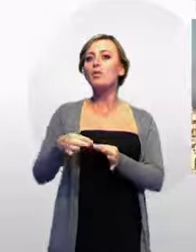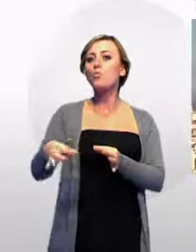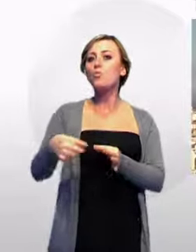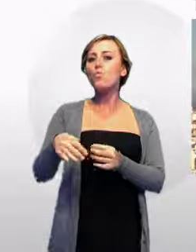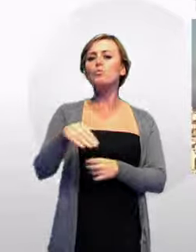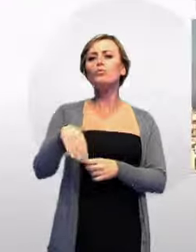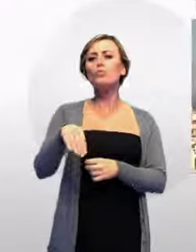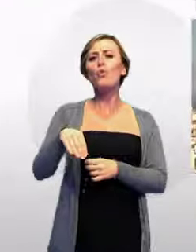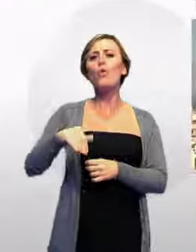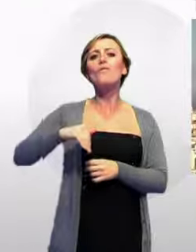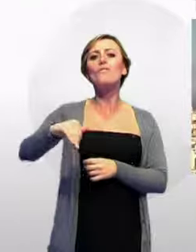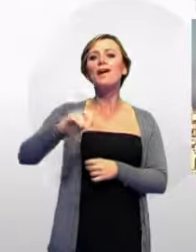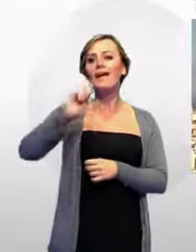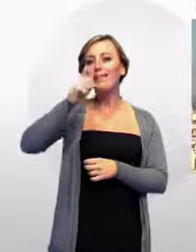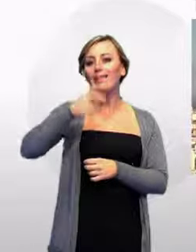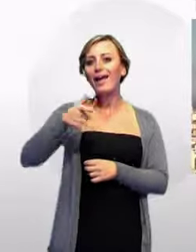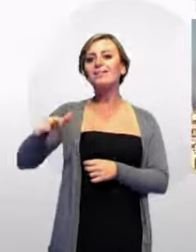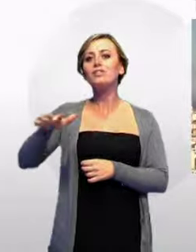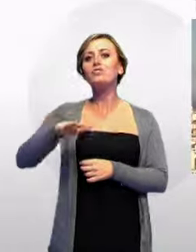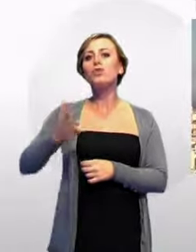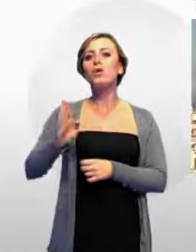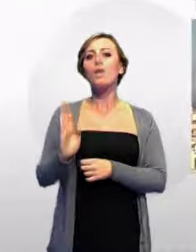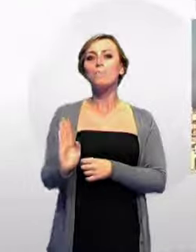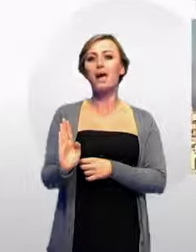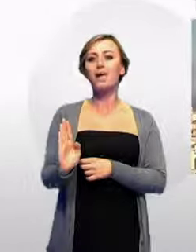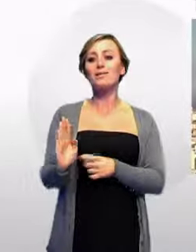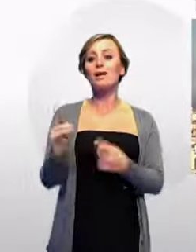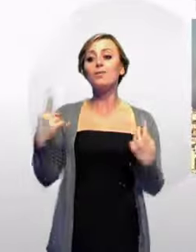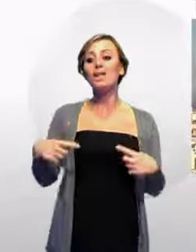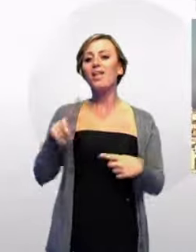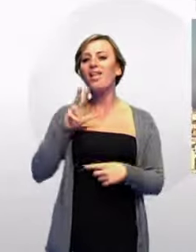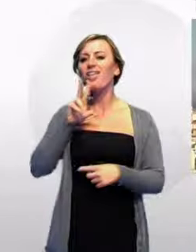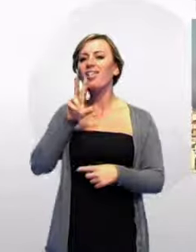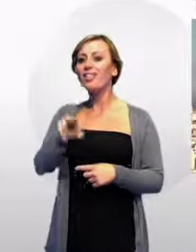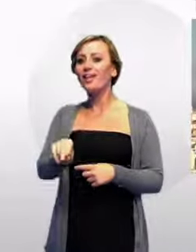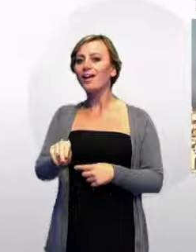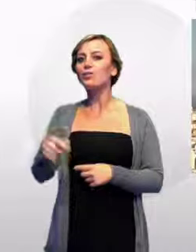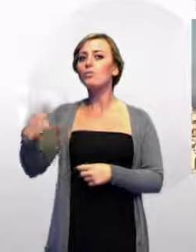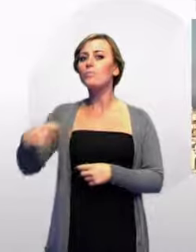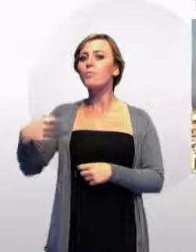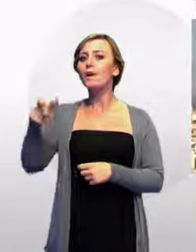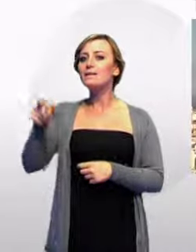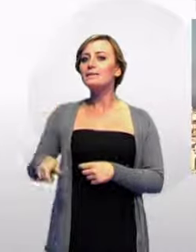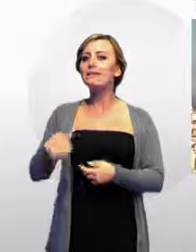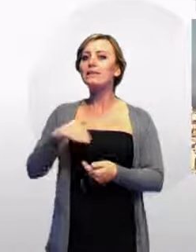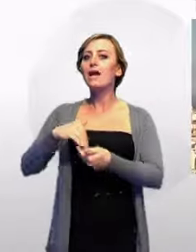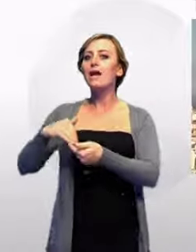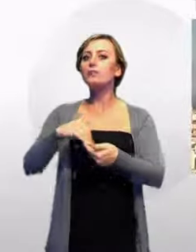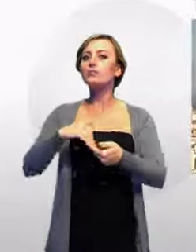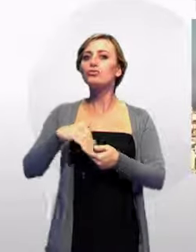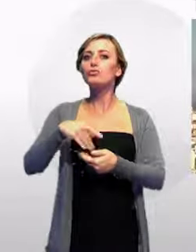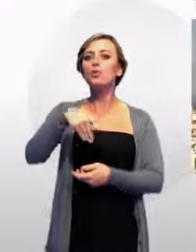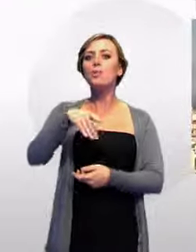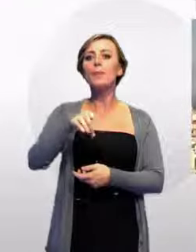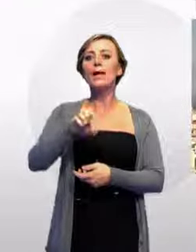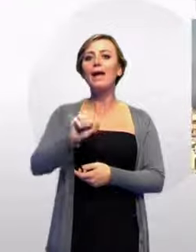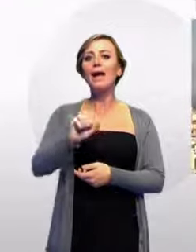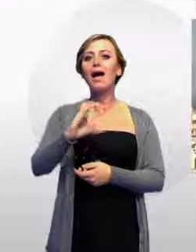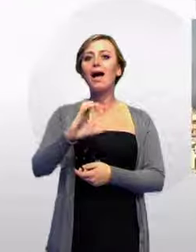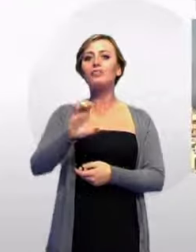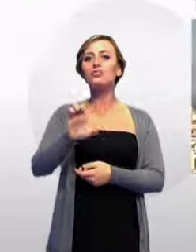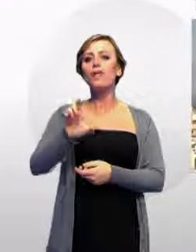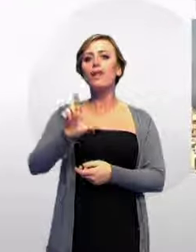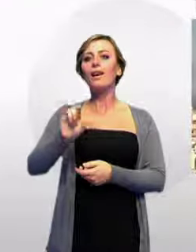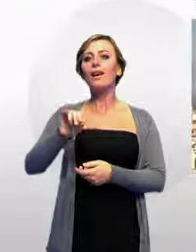Bestat. E' ha comunicato il presidente dell'associazione Peace Link di Taranto, Alessandro Marescotti, all'Arpa